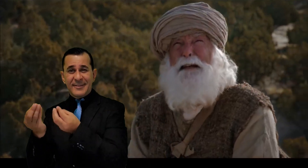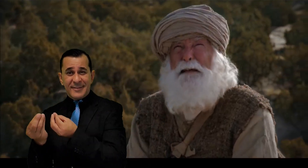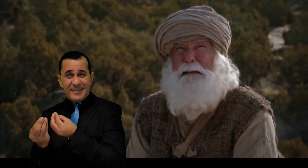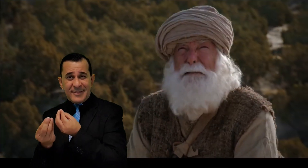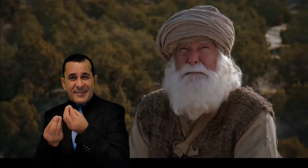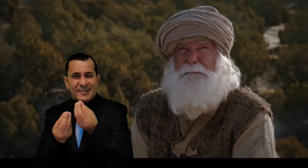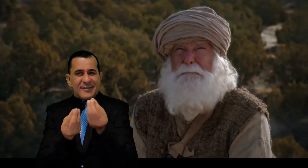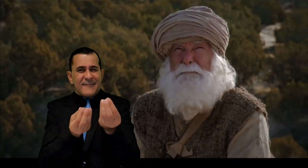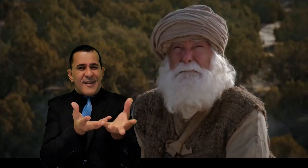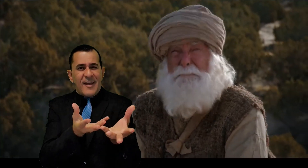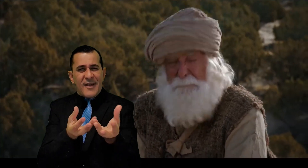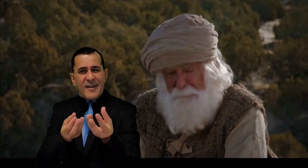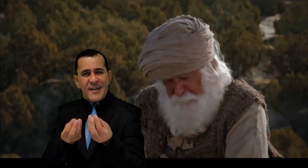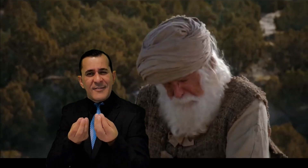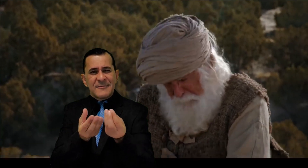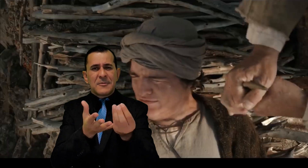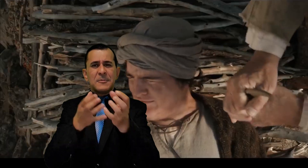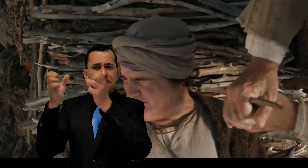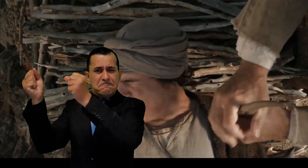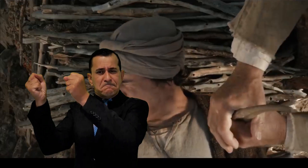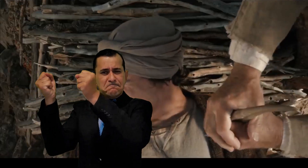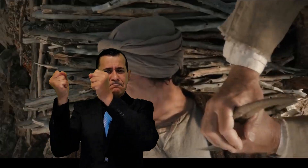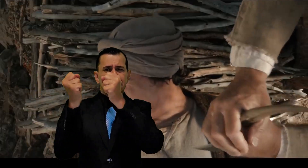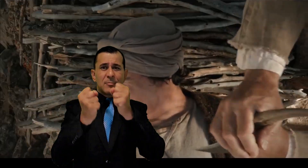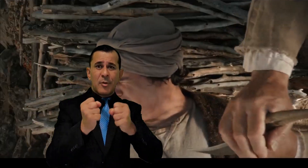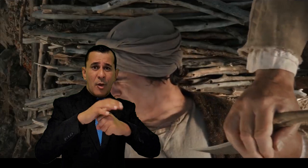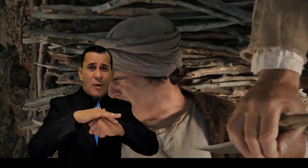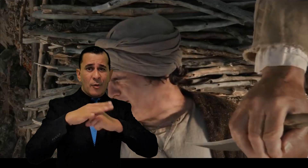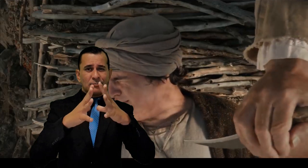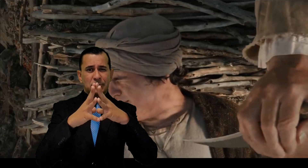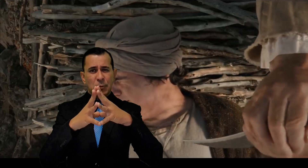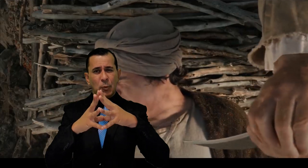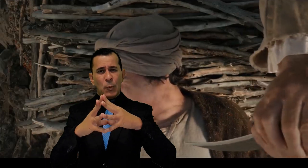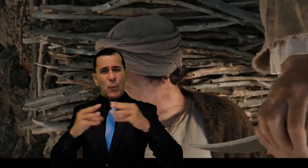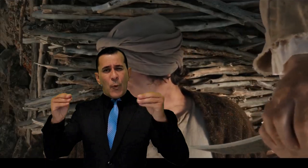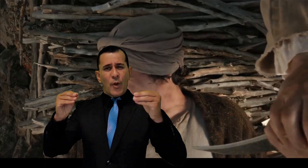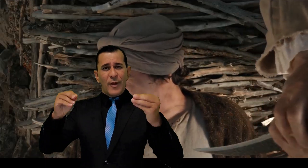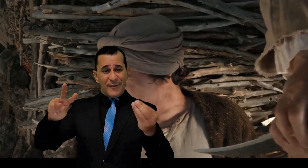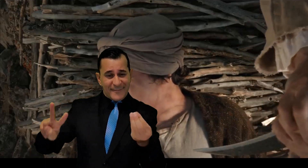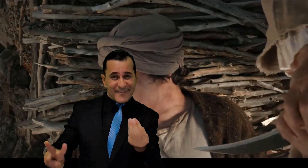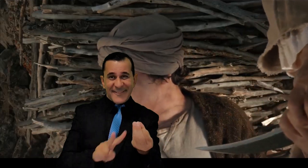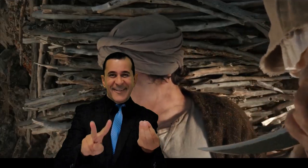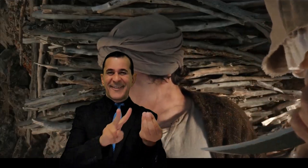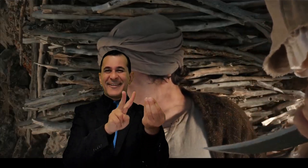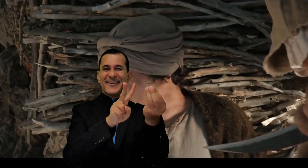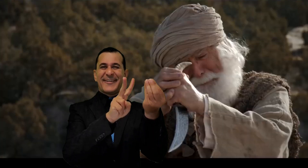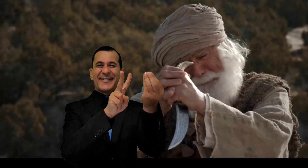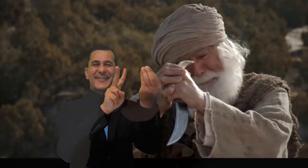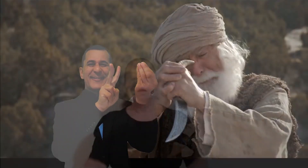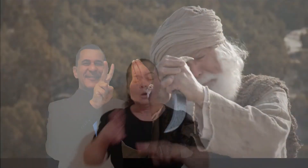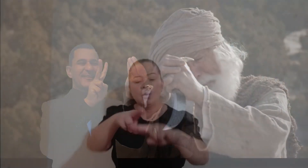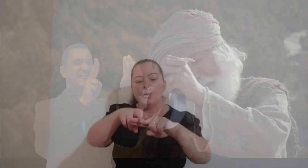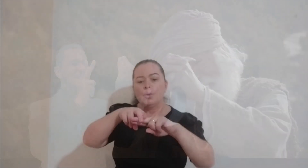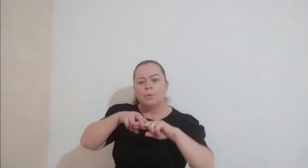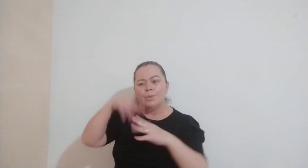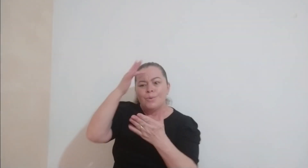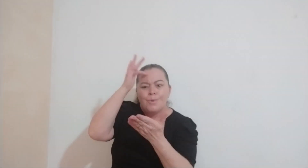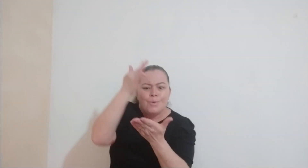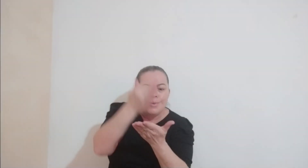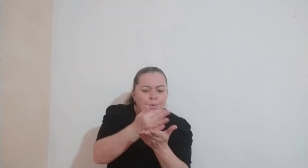virtude e valor Pela fé que os guiava